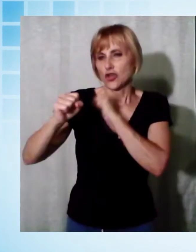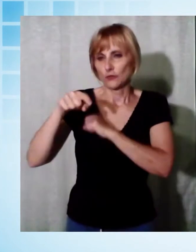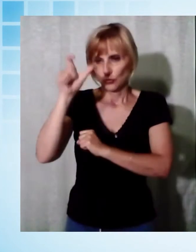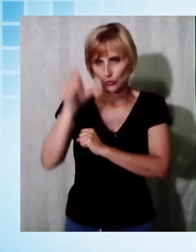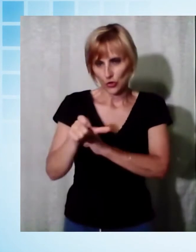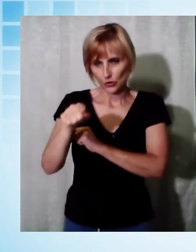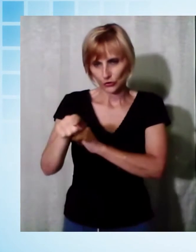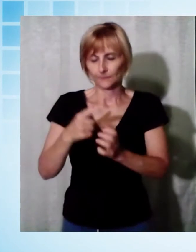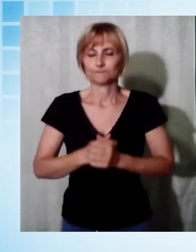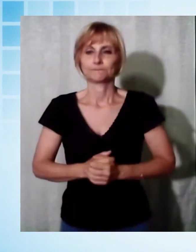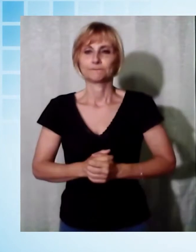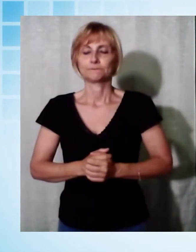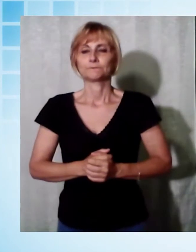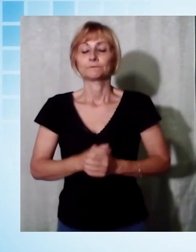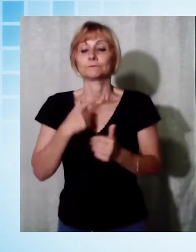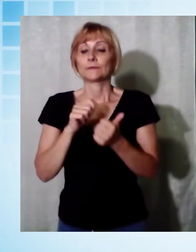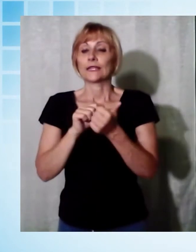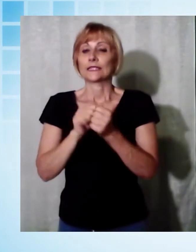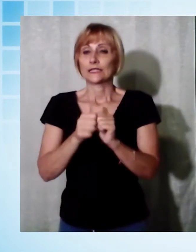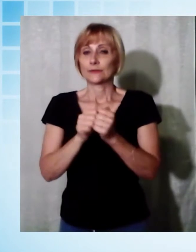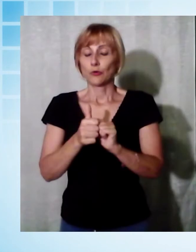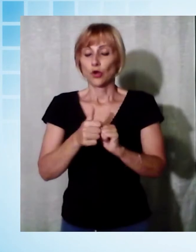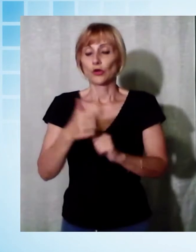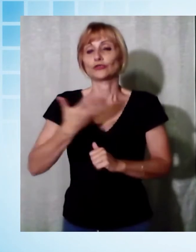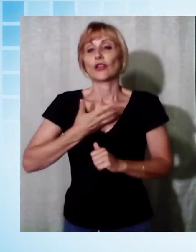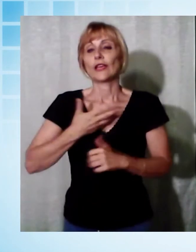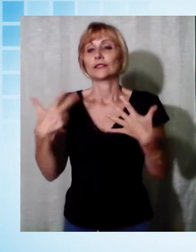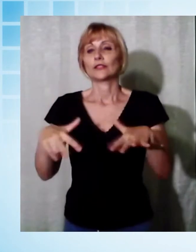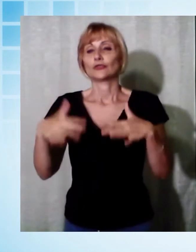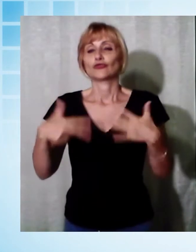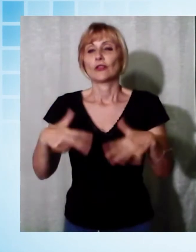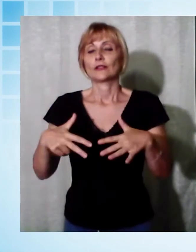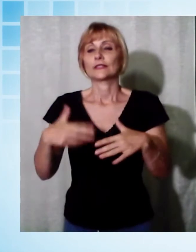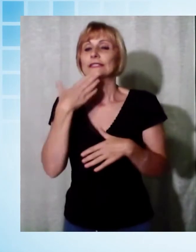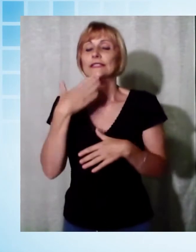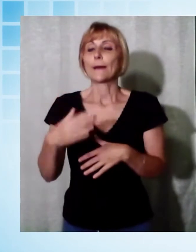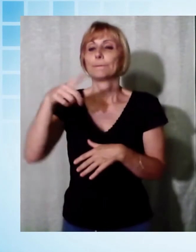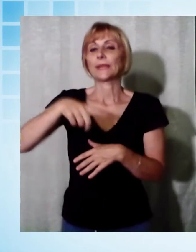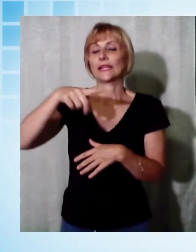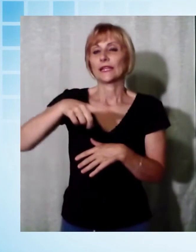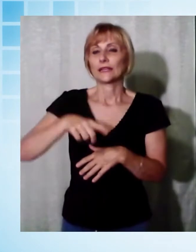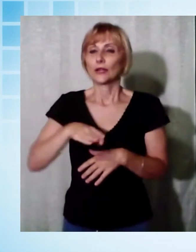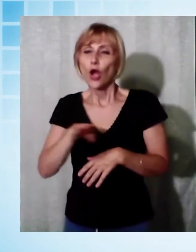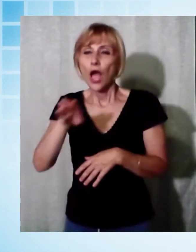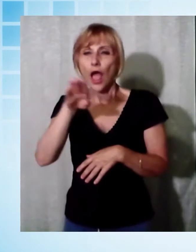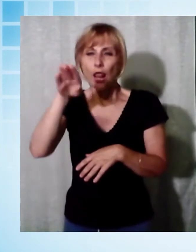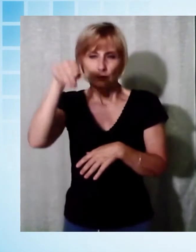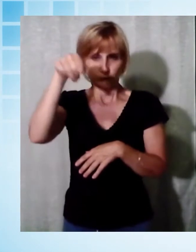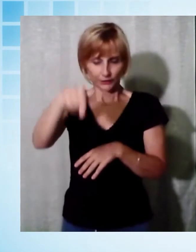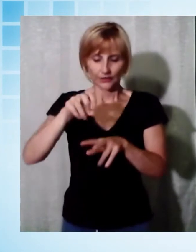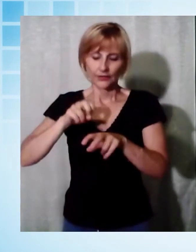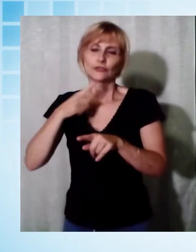notizia di sport, la diciottesima scalata di San Pellegrino in Alpe verrà realizzata in maniera particolare.